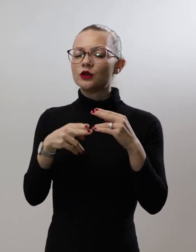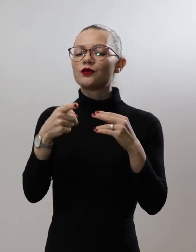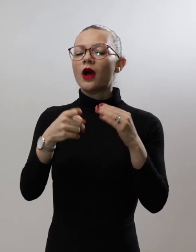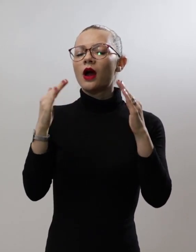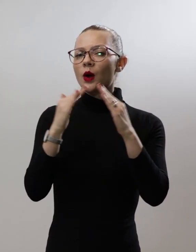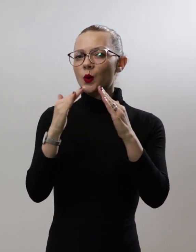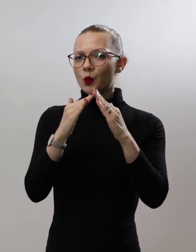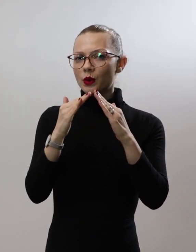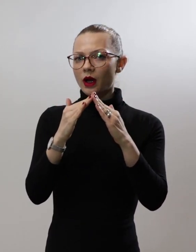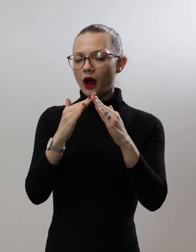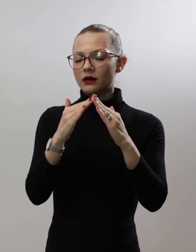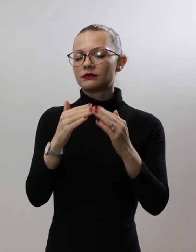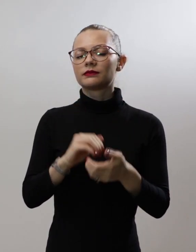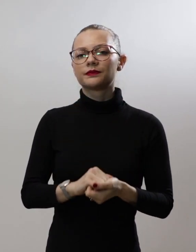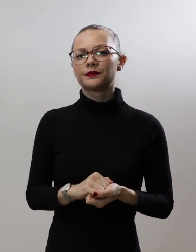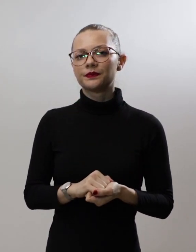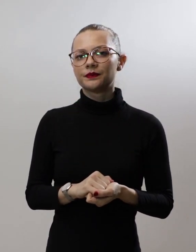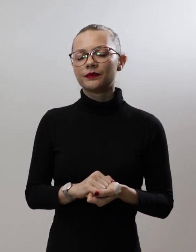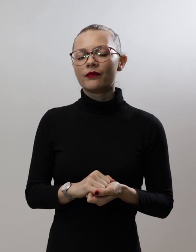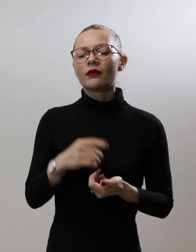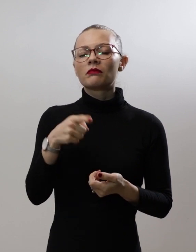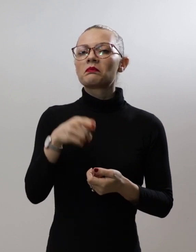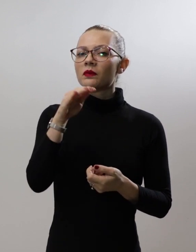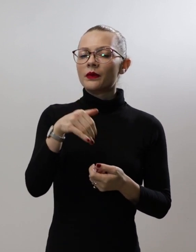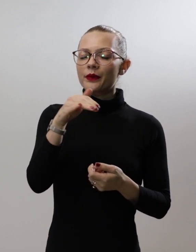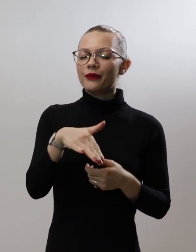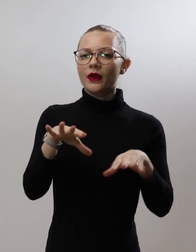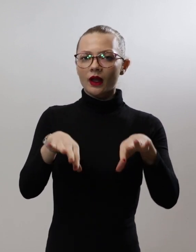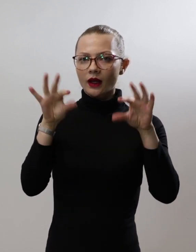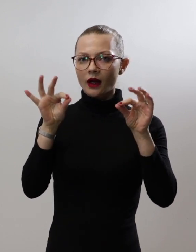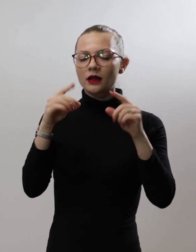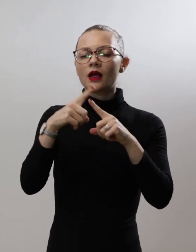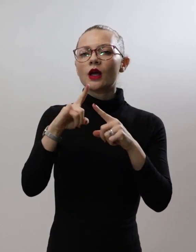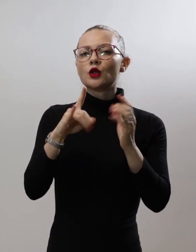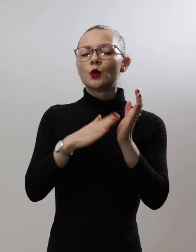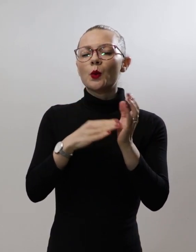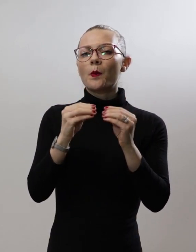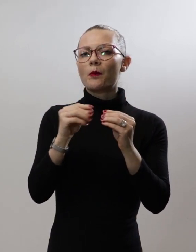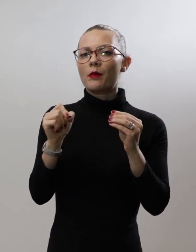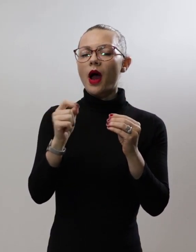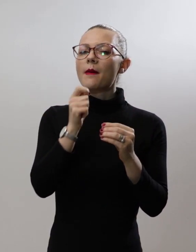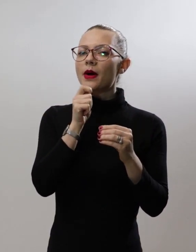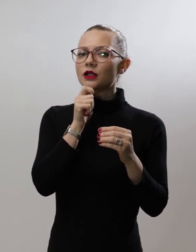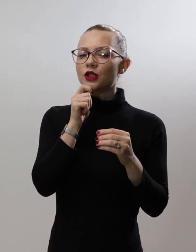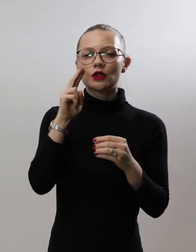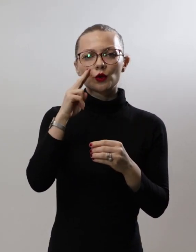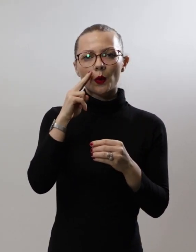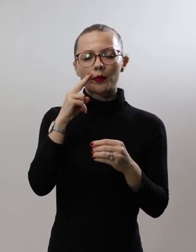односно домот. Во археолошкиот локалитет, тумба маѓари во Скопје, но и во други локалитети од